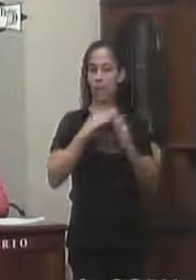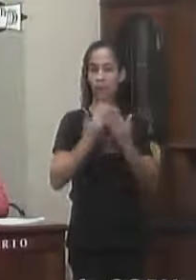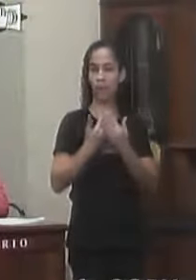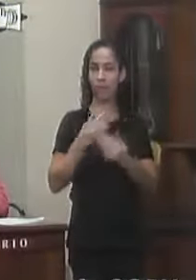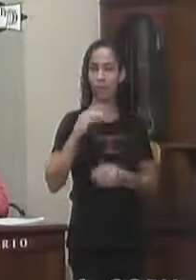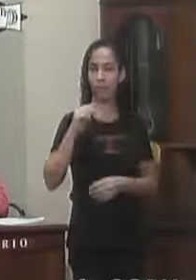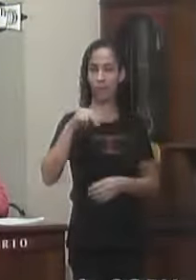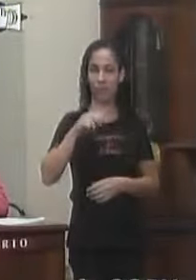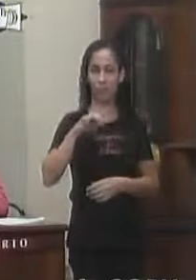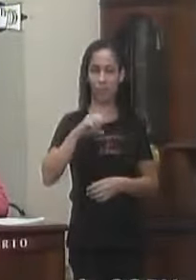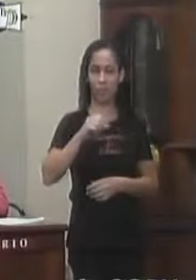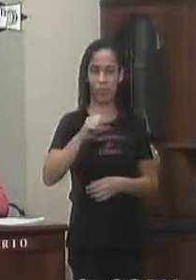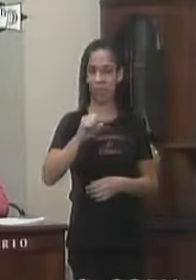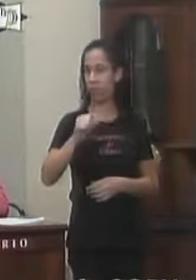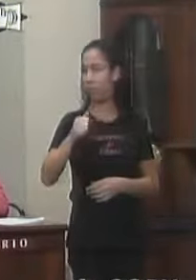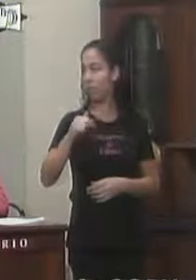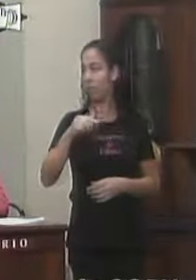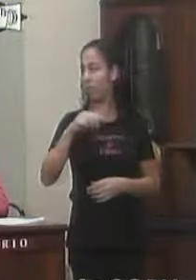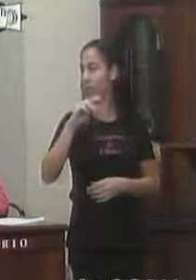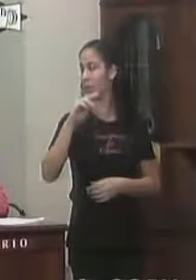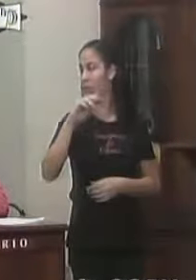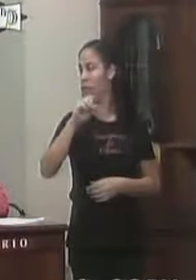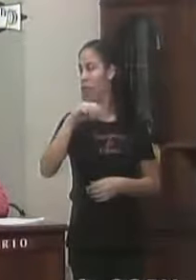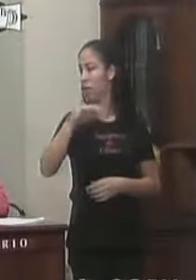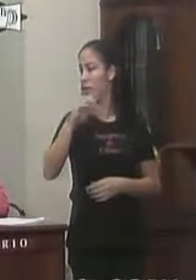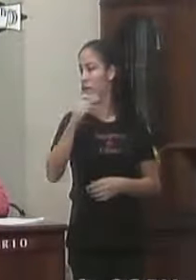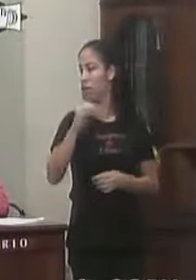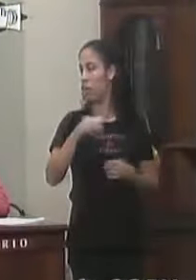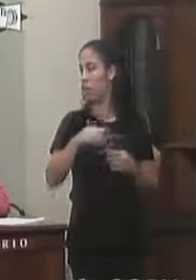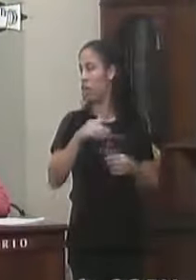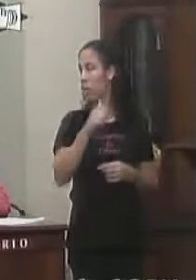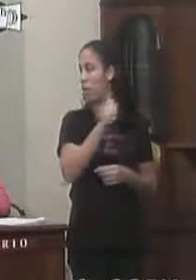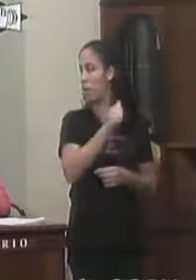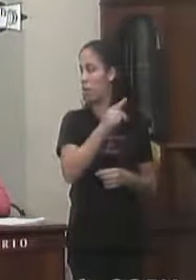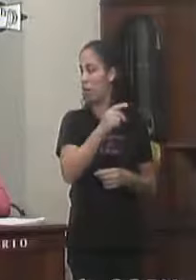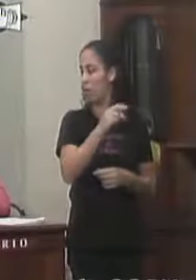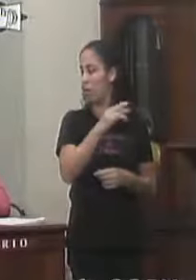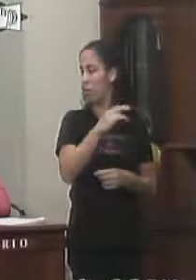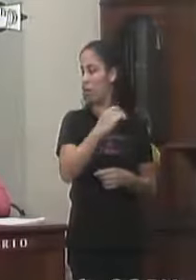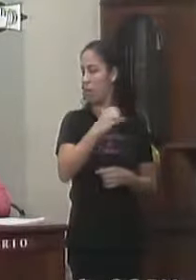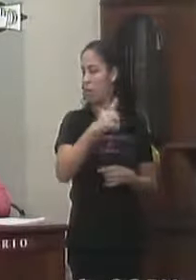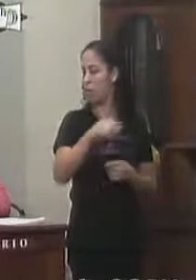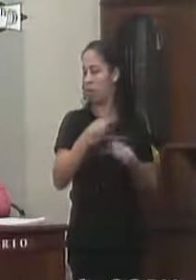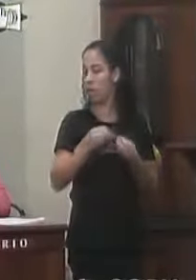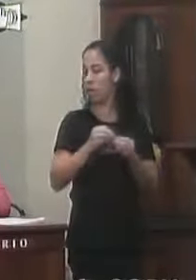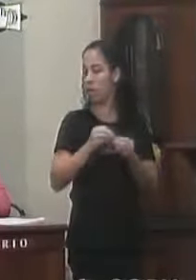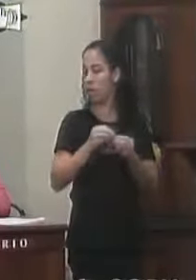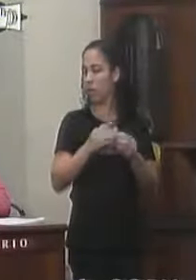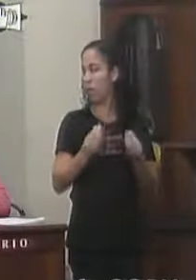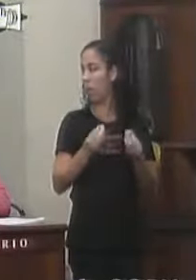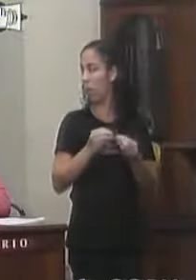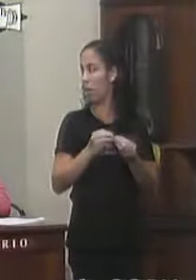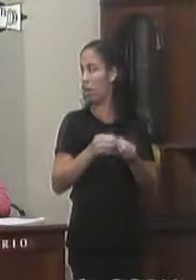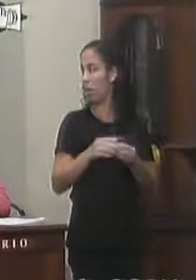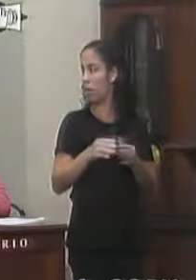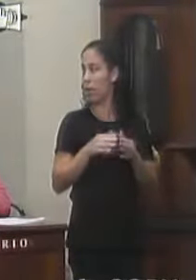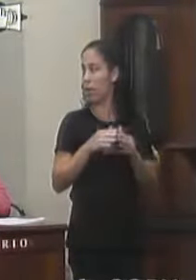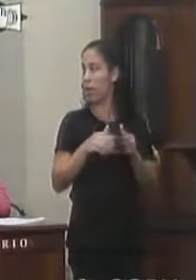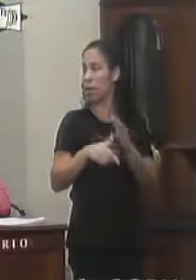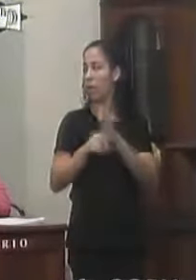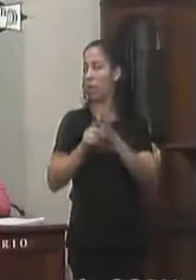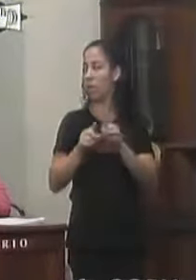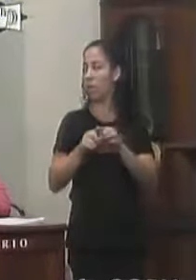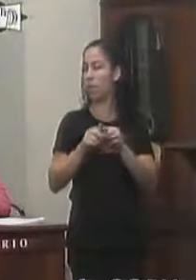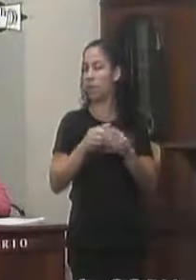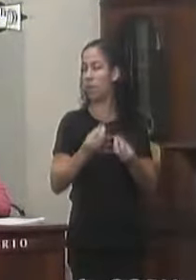Nossa Senhora Aparecida Localizada no bairro Aparecida Justificativa Tal requerimento Se faz necessário Faça que um dos princípios Do